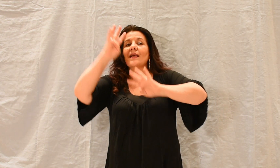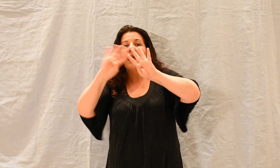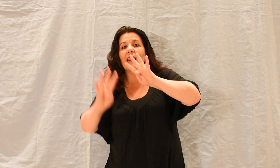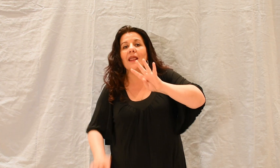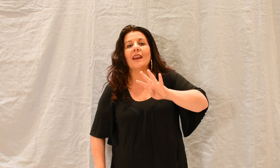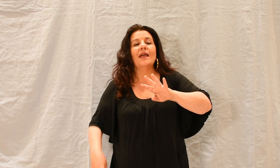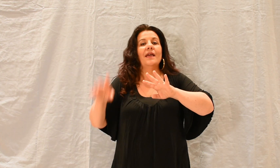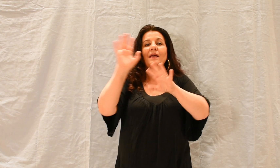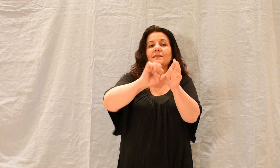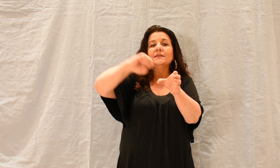Samarie.